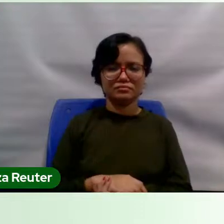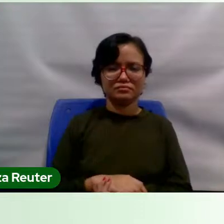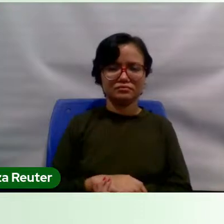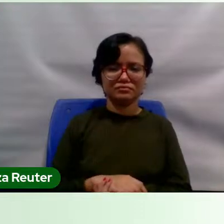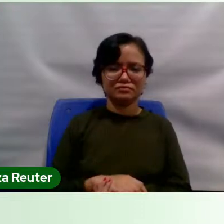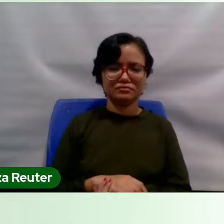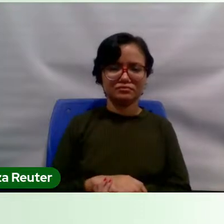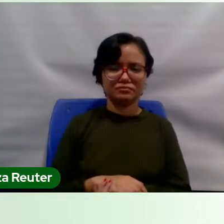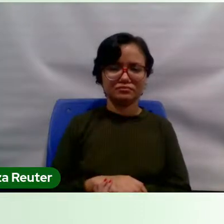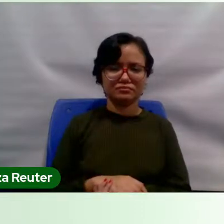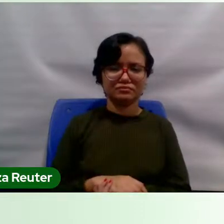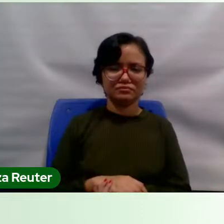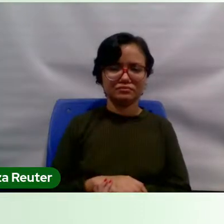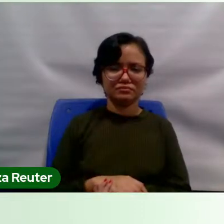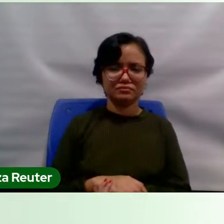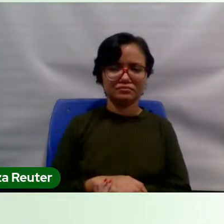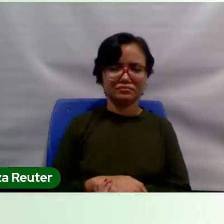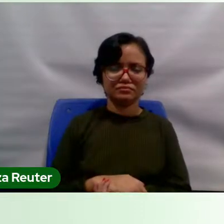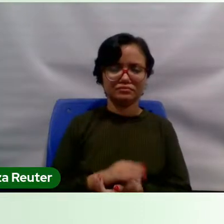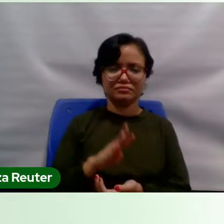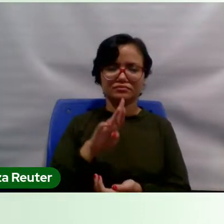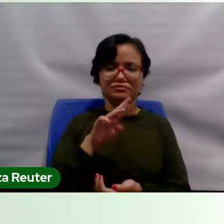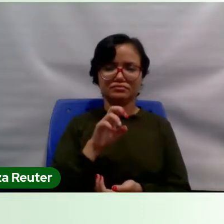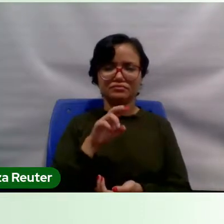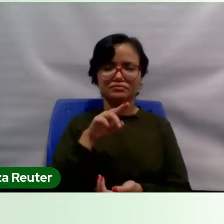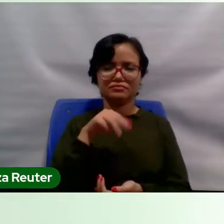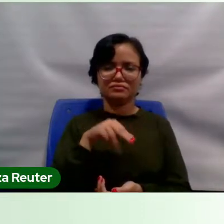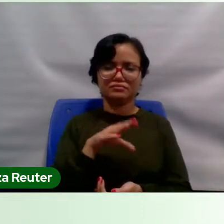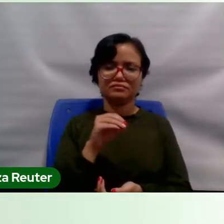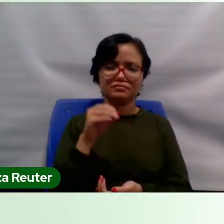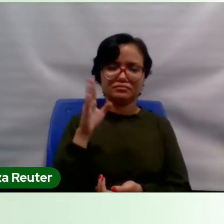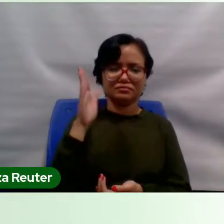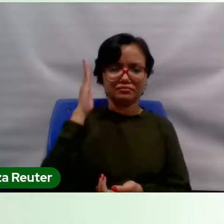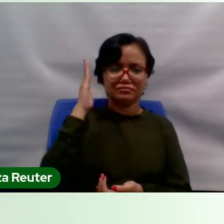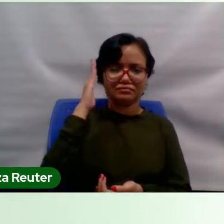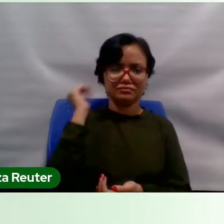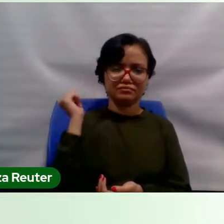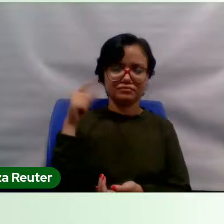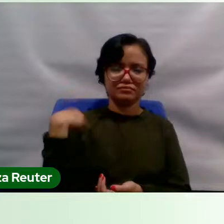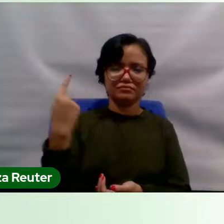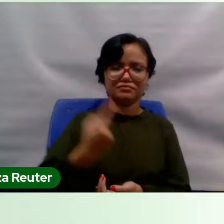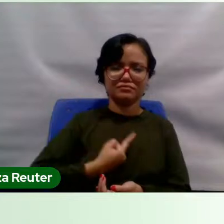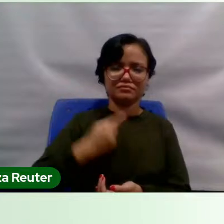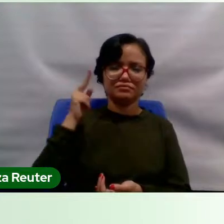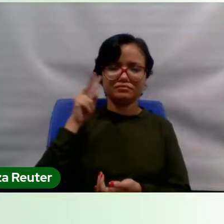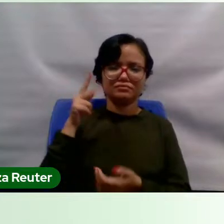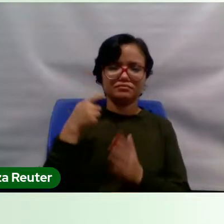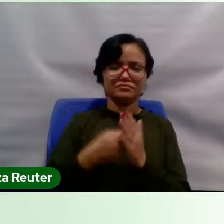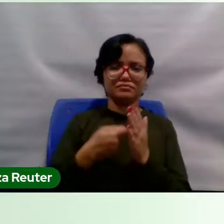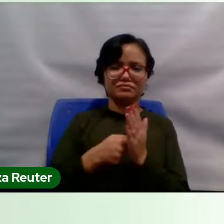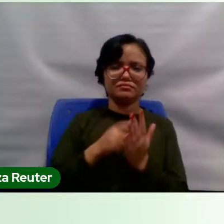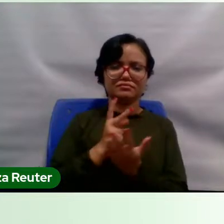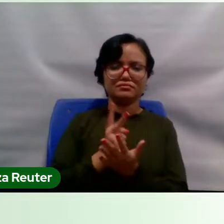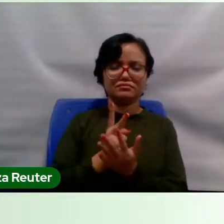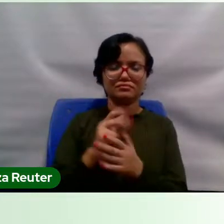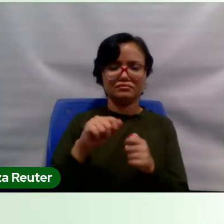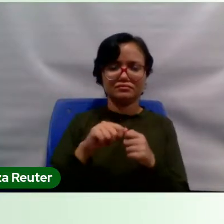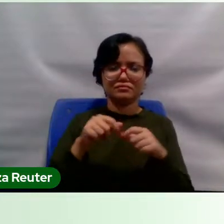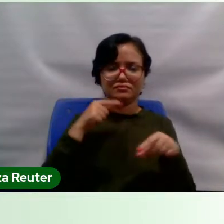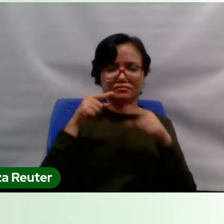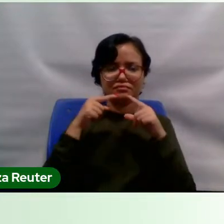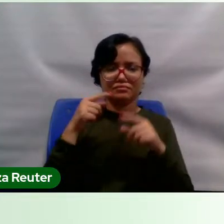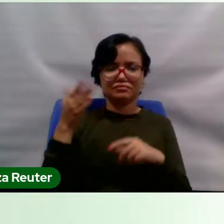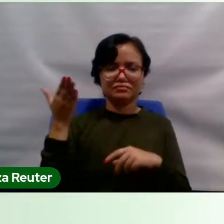sabe como história do que é, que nós, historiadores, procuramos sempre fazer o diálogo entre o